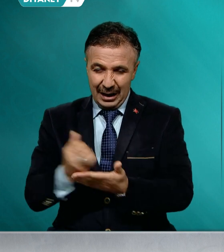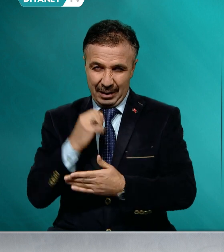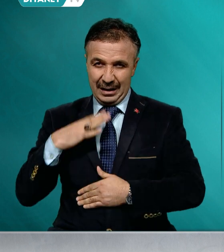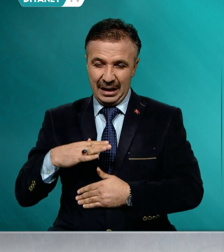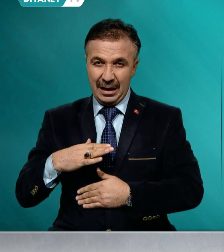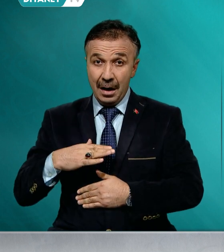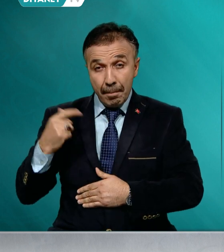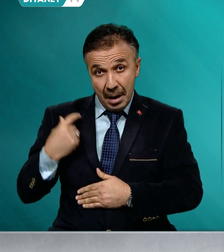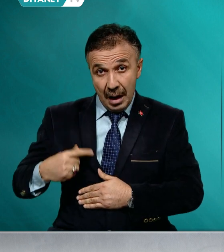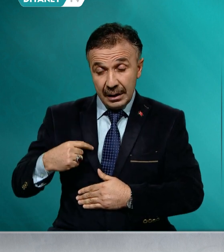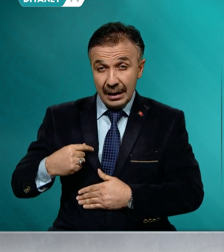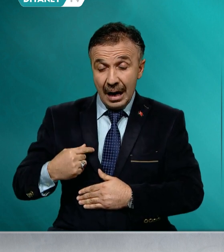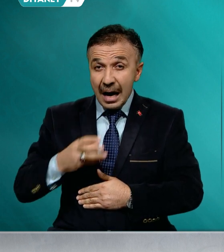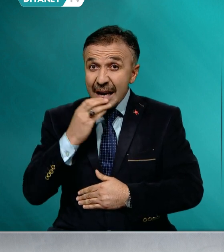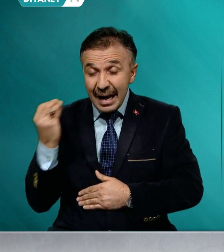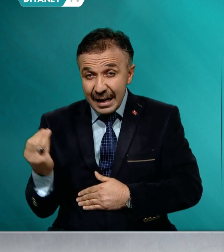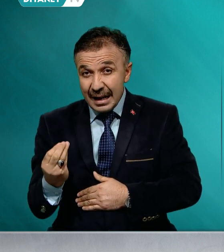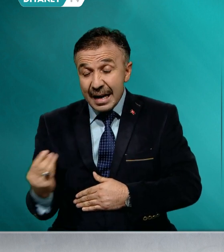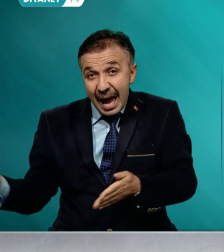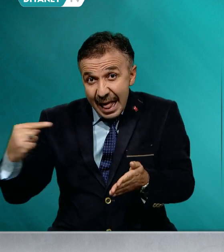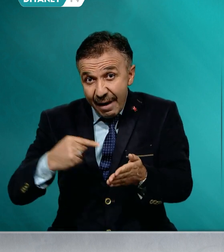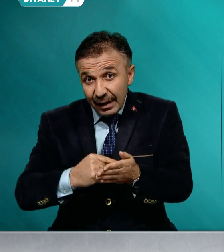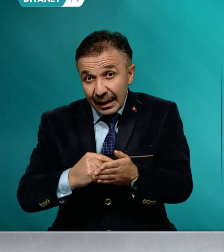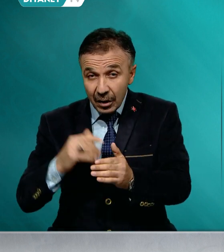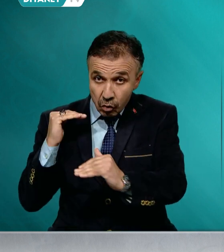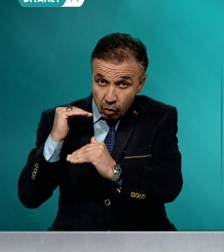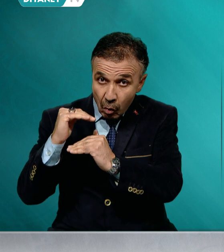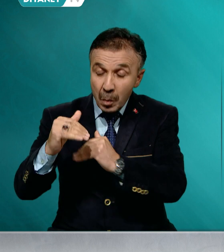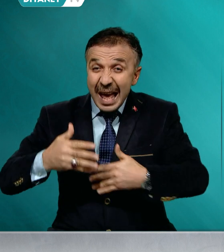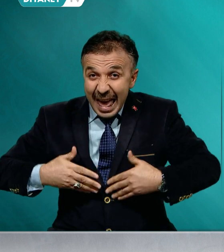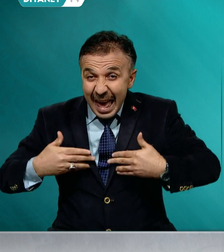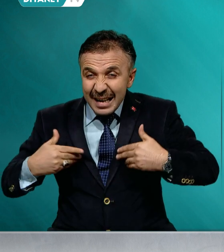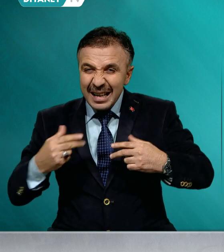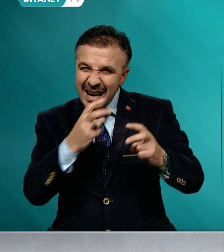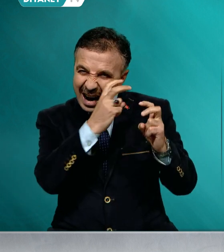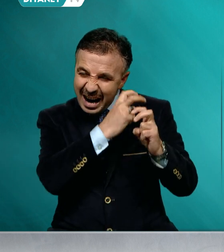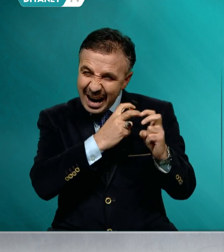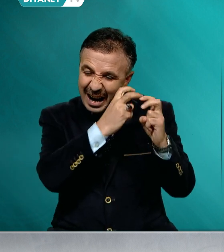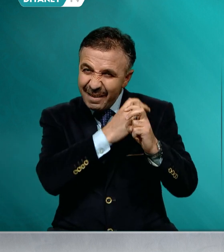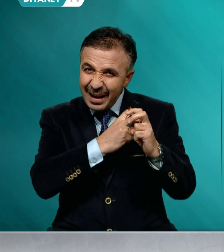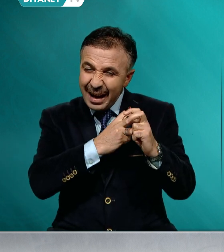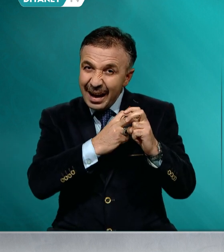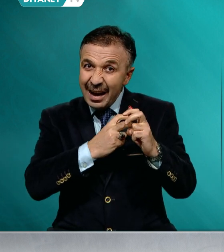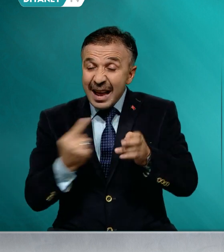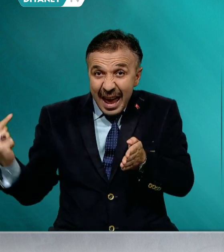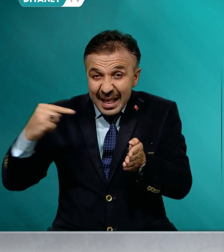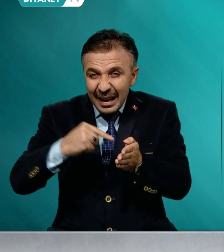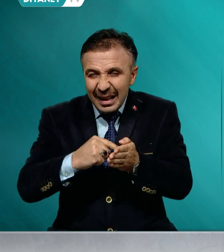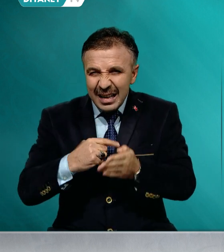alarak, toplumun heyecanını, hayal ve ideallerini, dini inanç ve duygularını